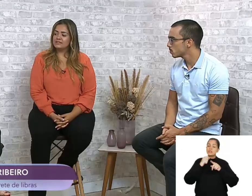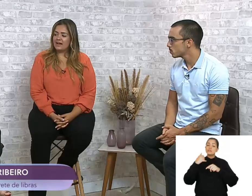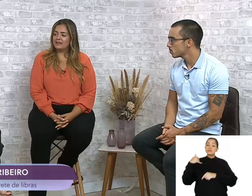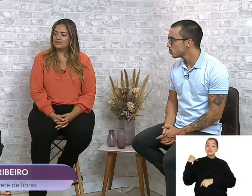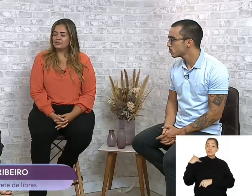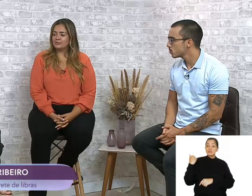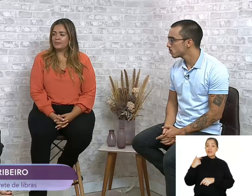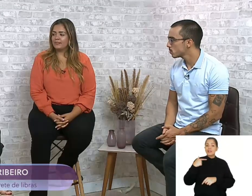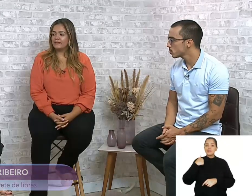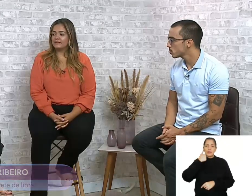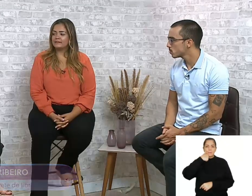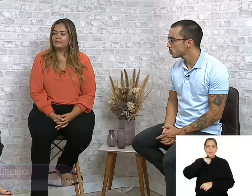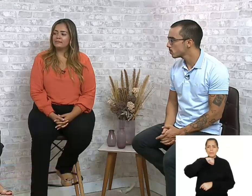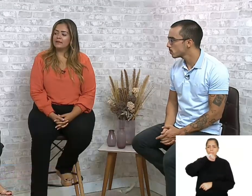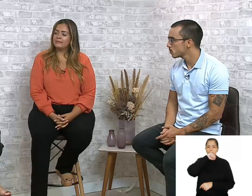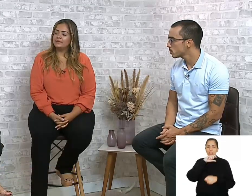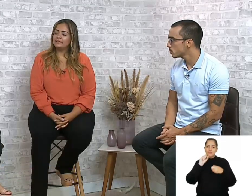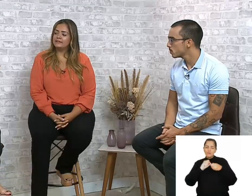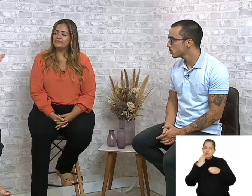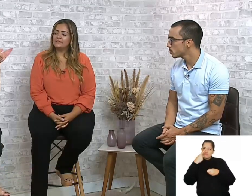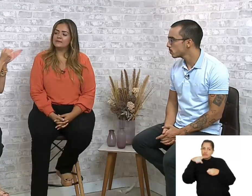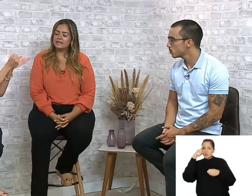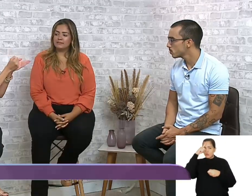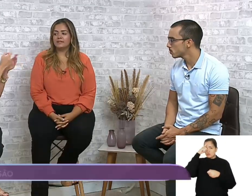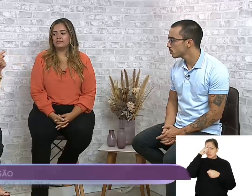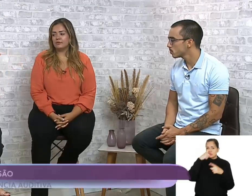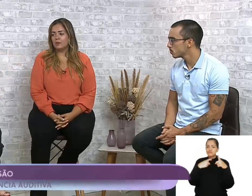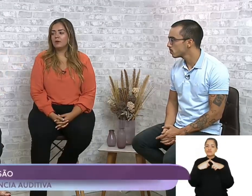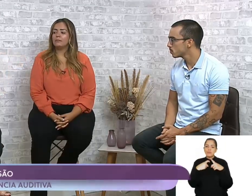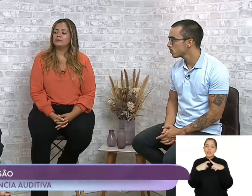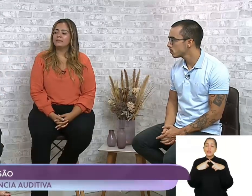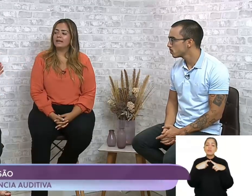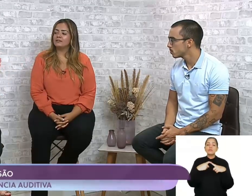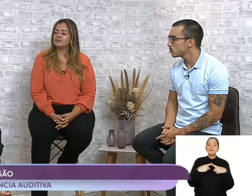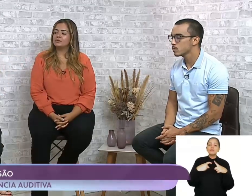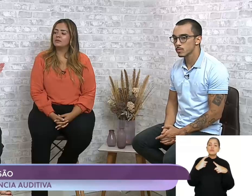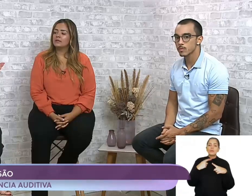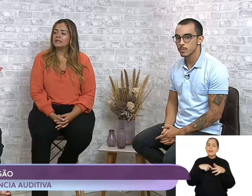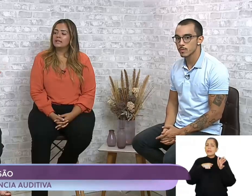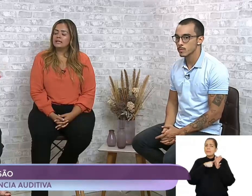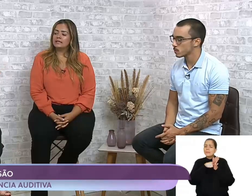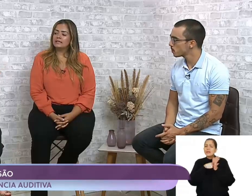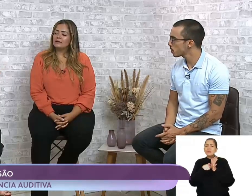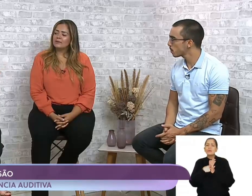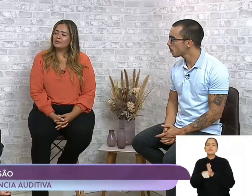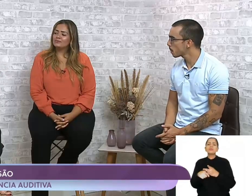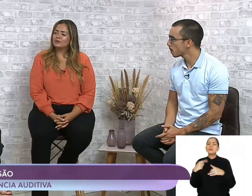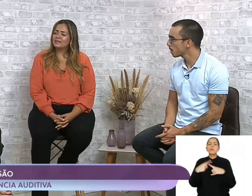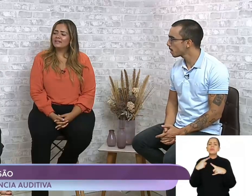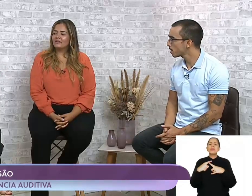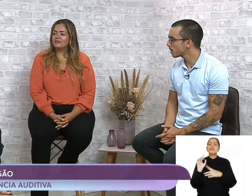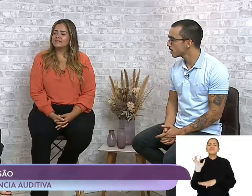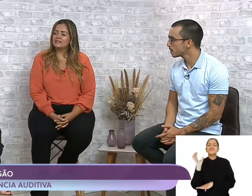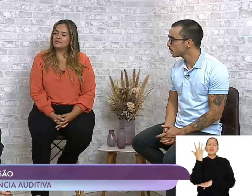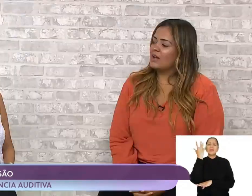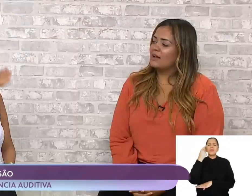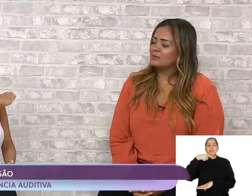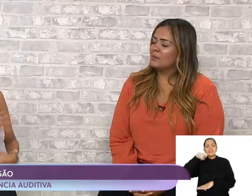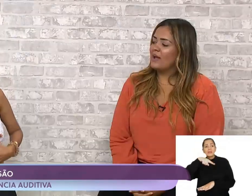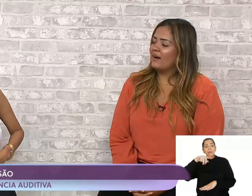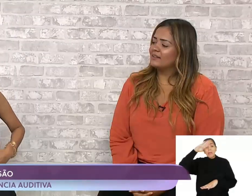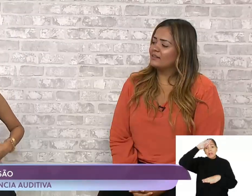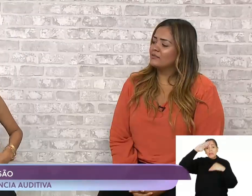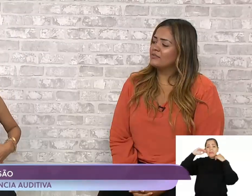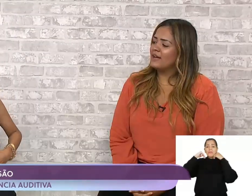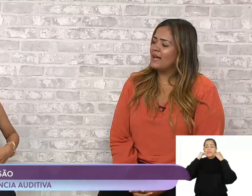meses de idade. Então, a minha mãe fez o quê? Me levou para o médico e aí perguntou o que está acontecendo de